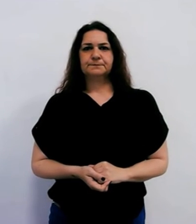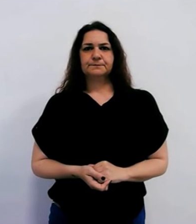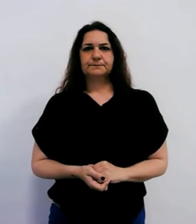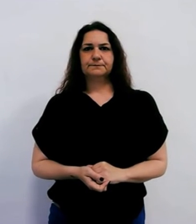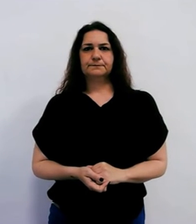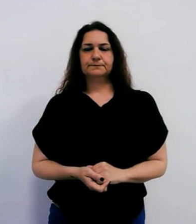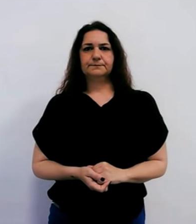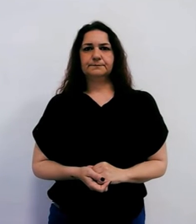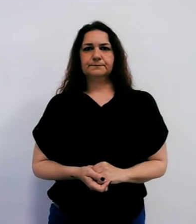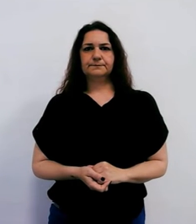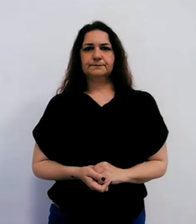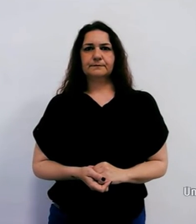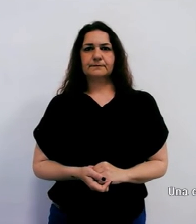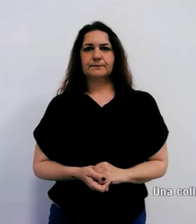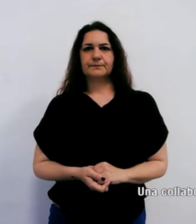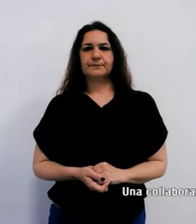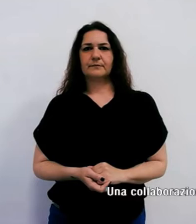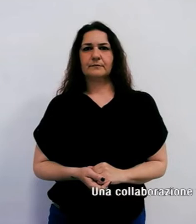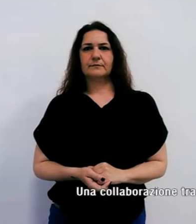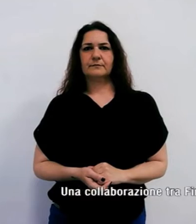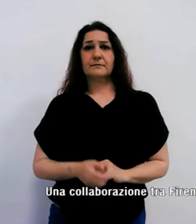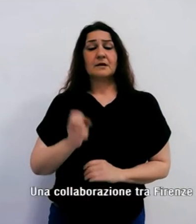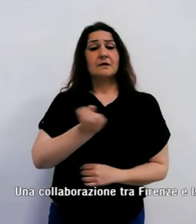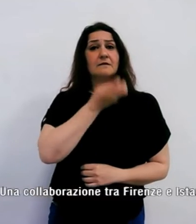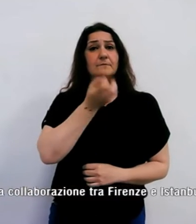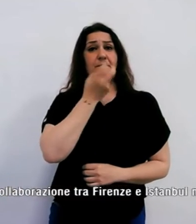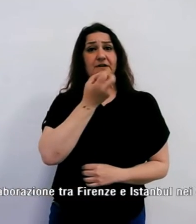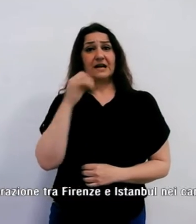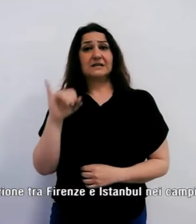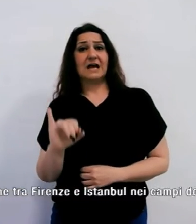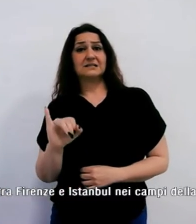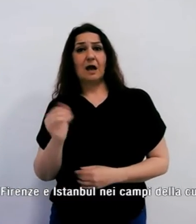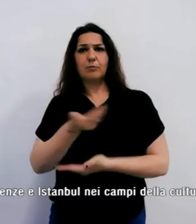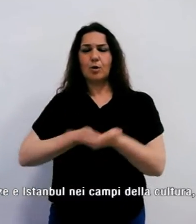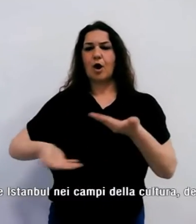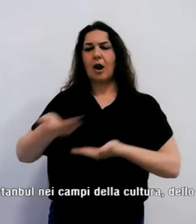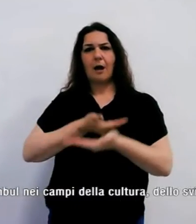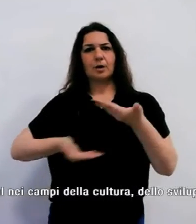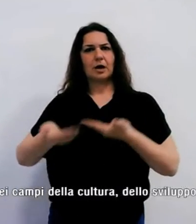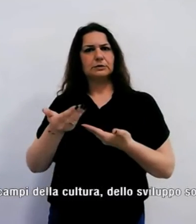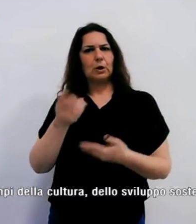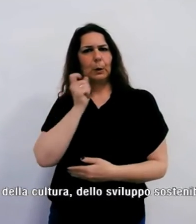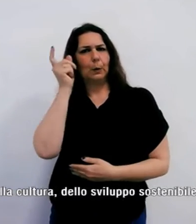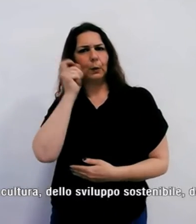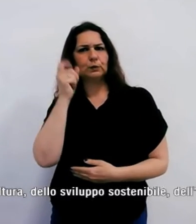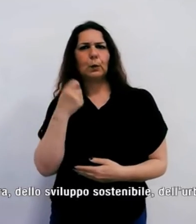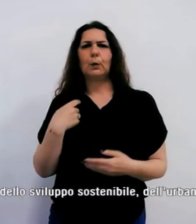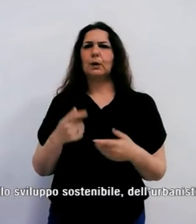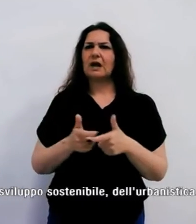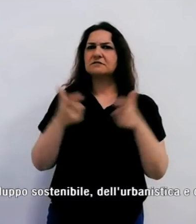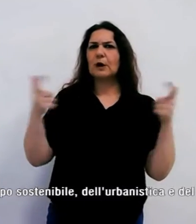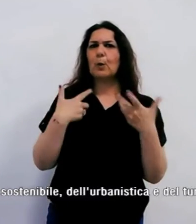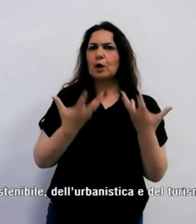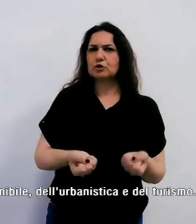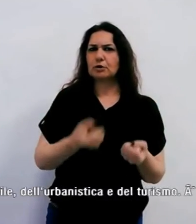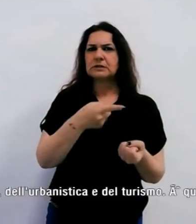Una collaborazione fra Firenze e Istanbul nei campi della cultura, dello sviluppo sostenibile, dell'urbanistica